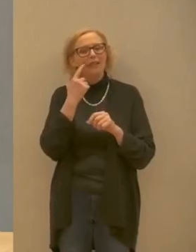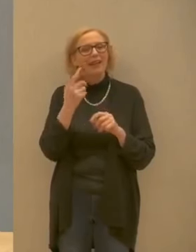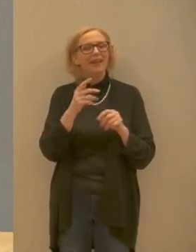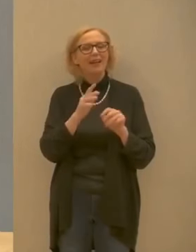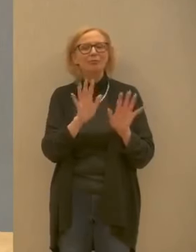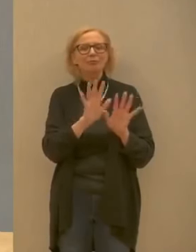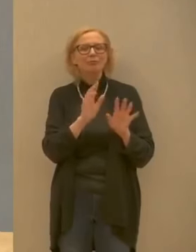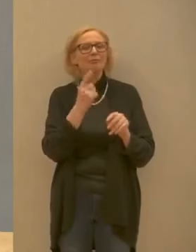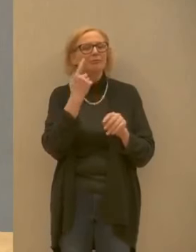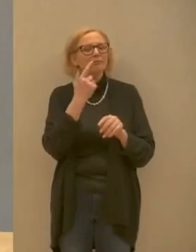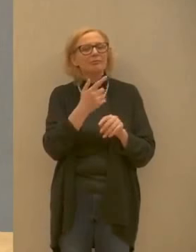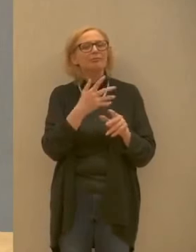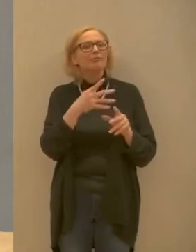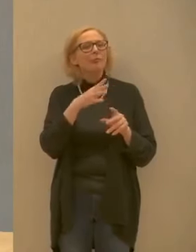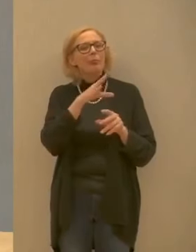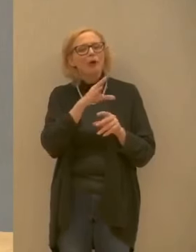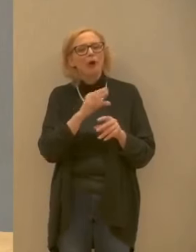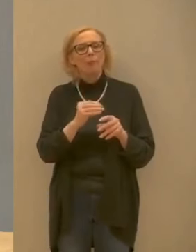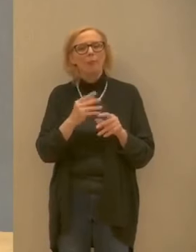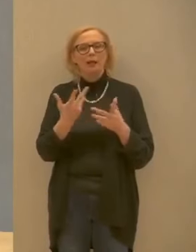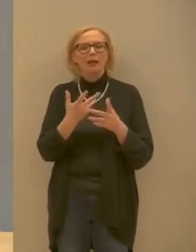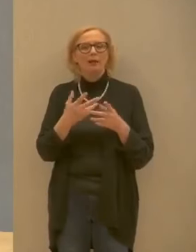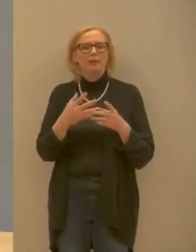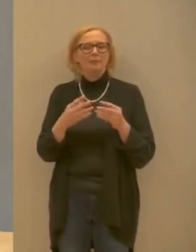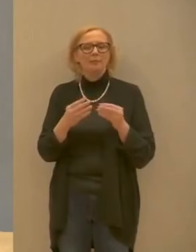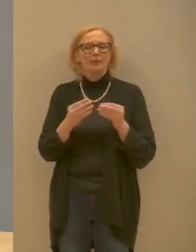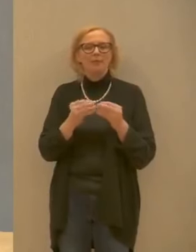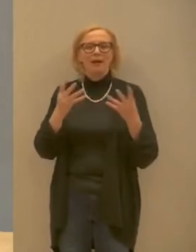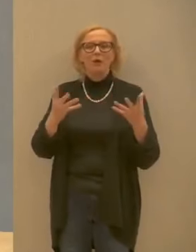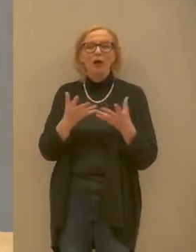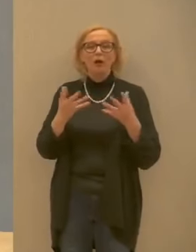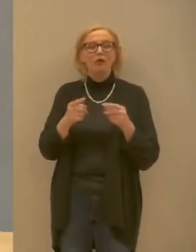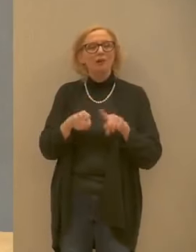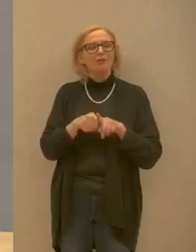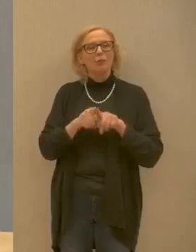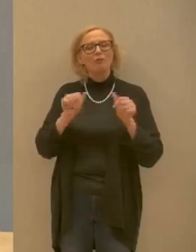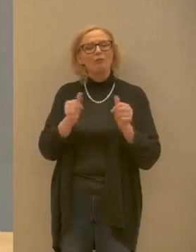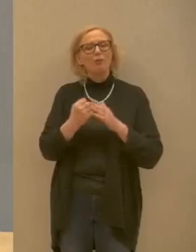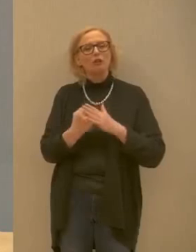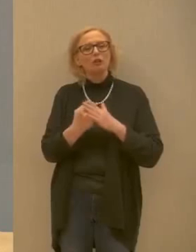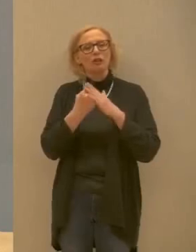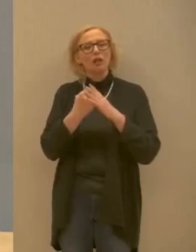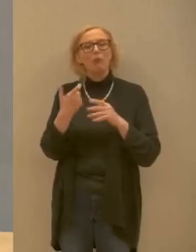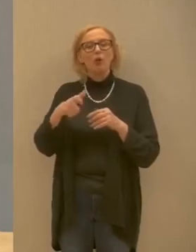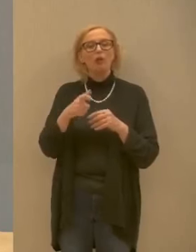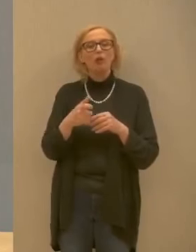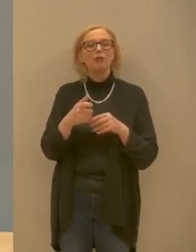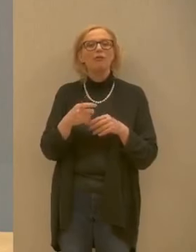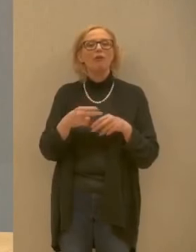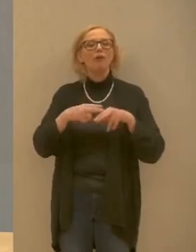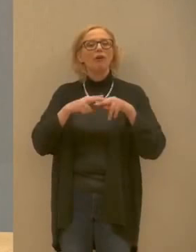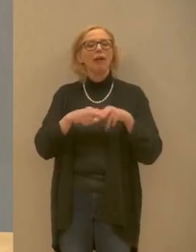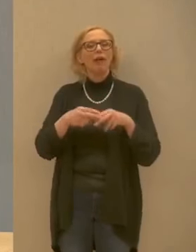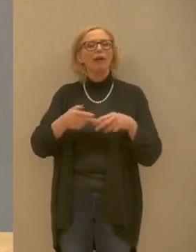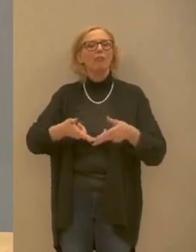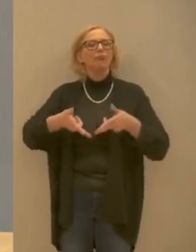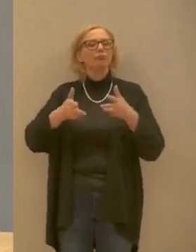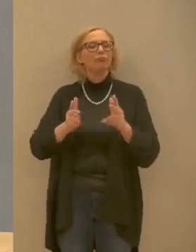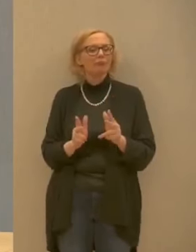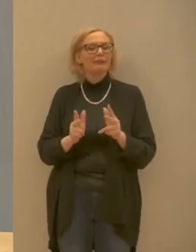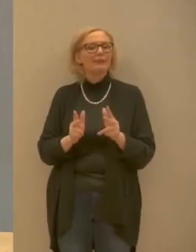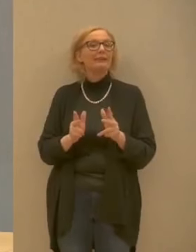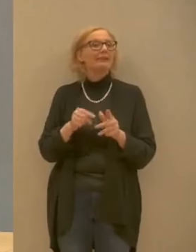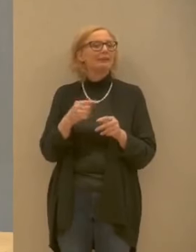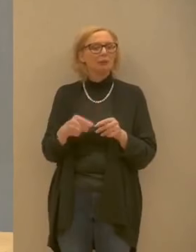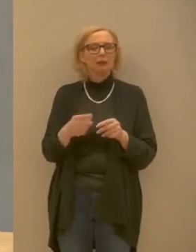cercare anche di occupare dello spazio insieme a loro per sostenerli proprio perché la sedentarietà è uno degli elementi che